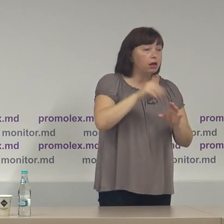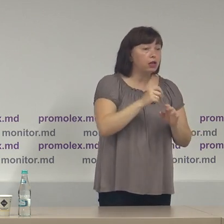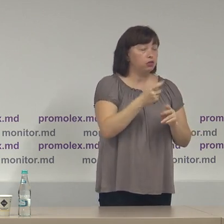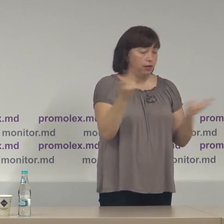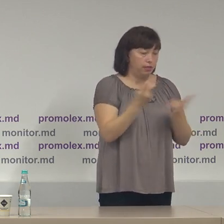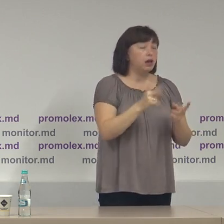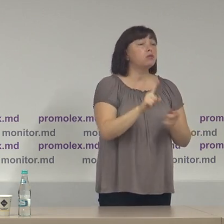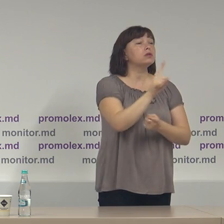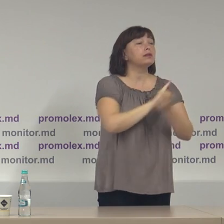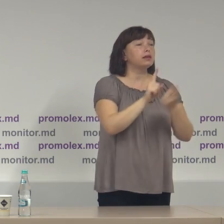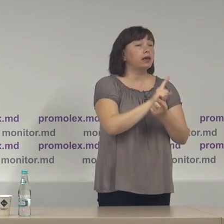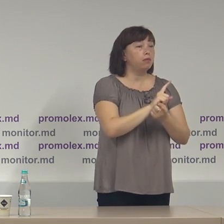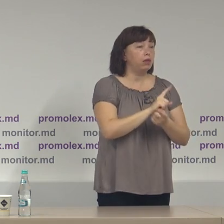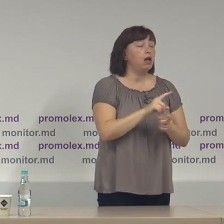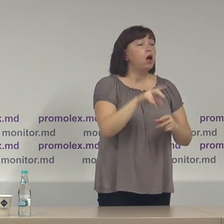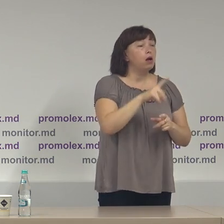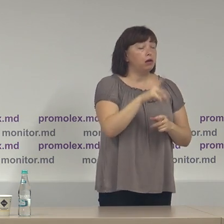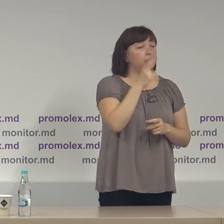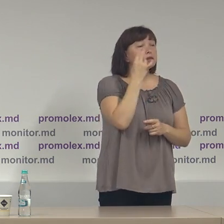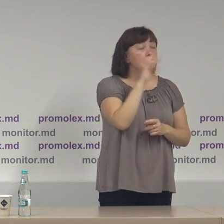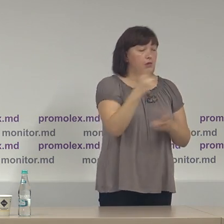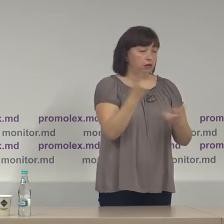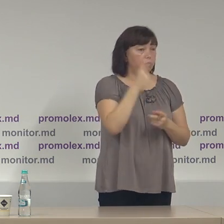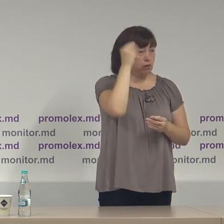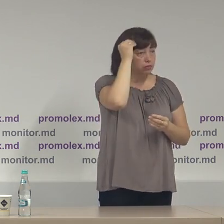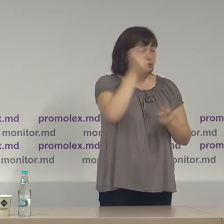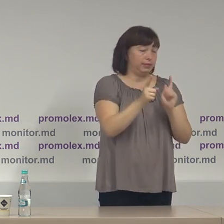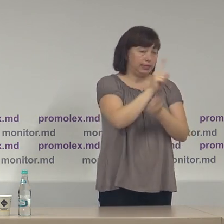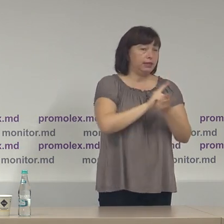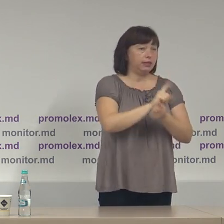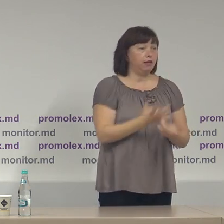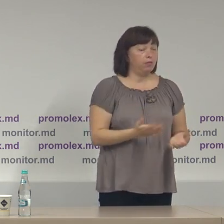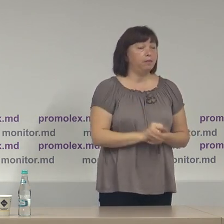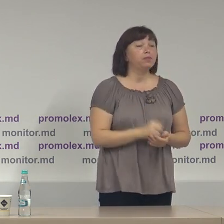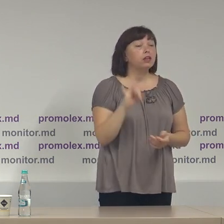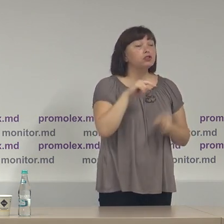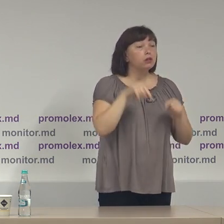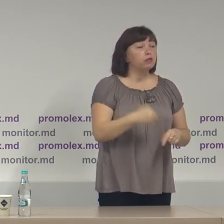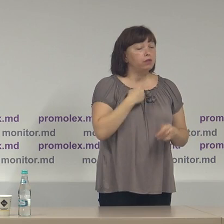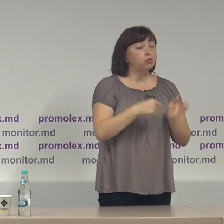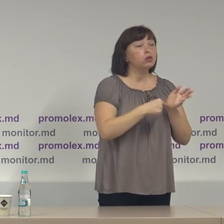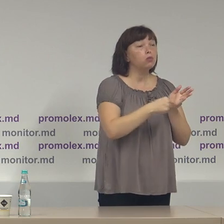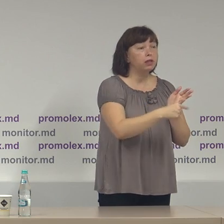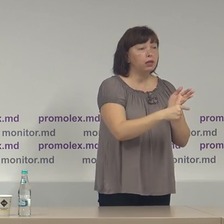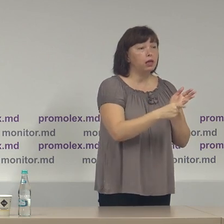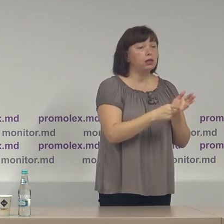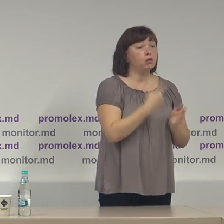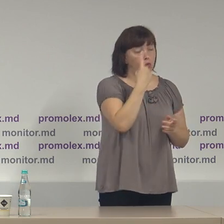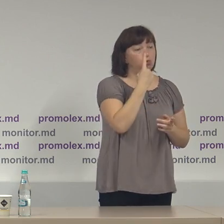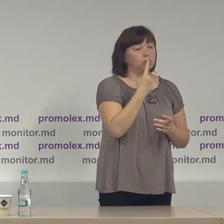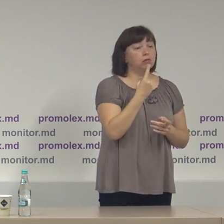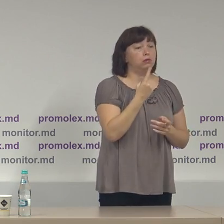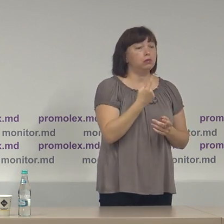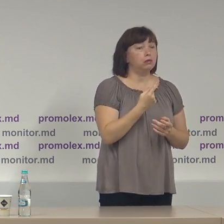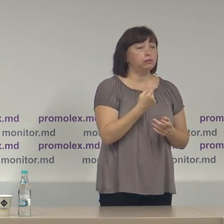schimbe de către Comisie Electorală Centrală. Și aici vreau să sublinez un lucru